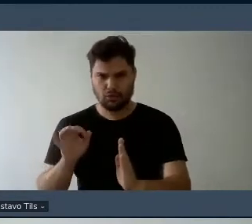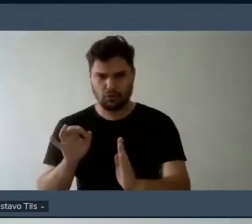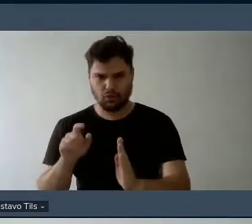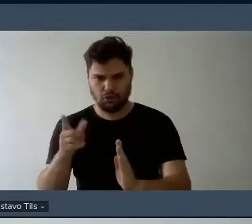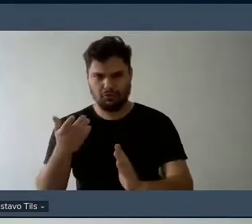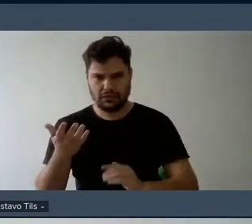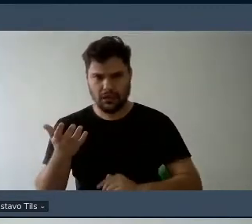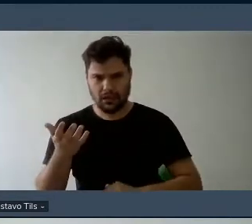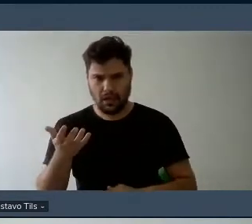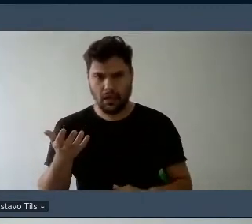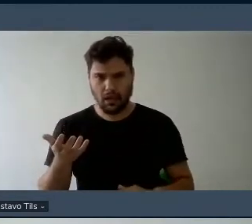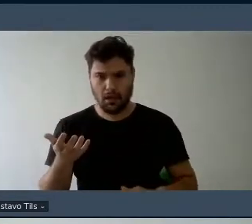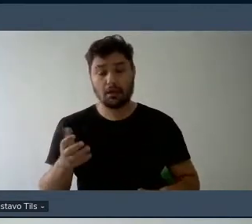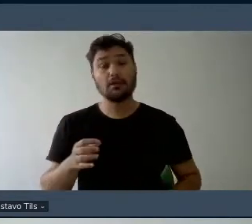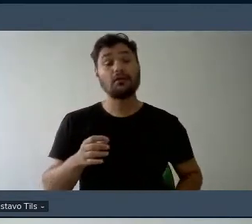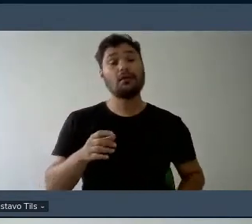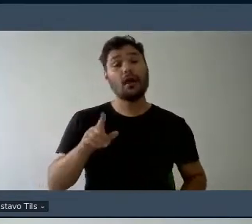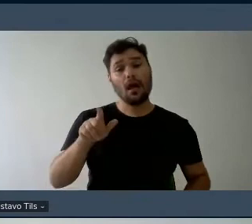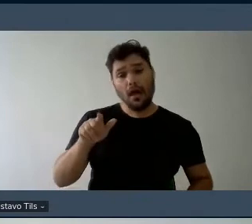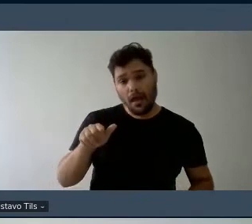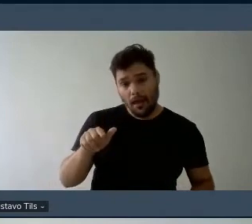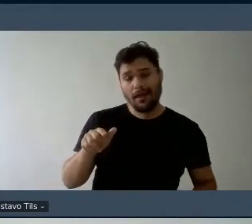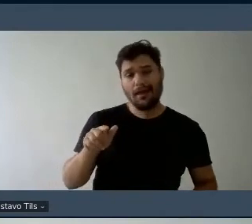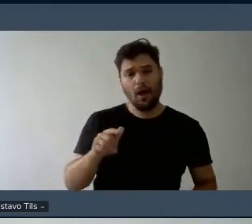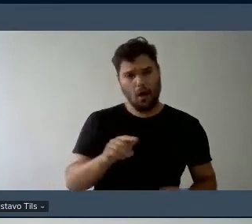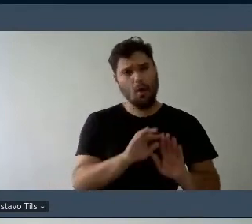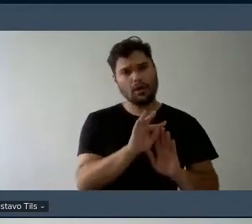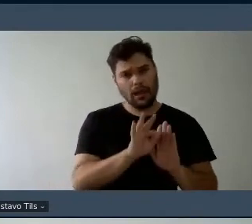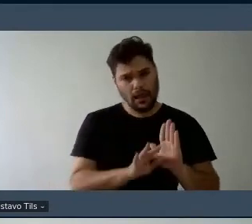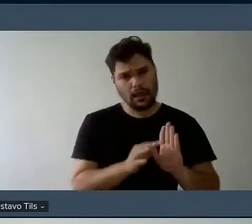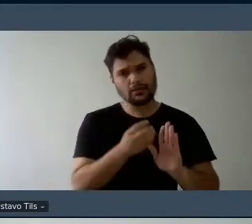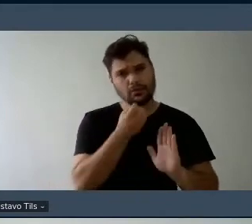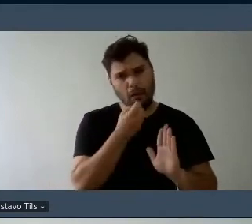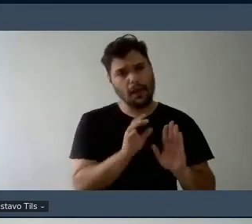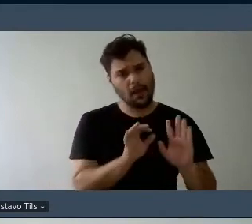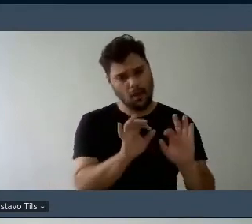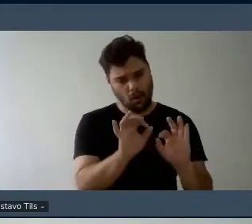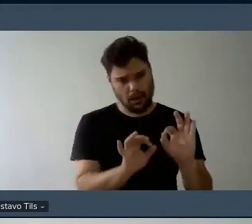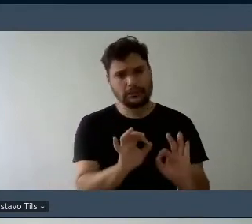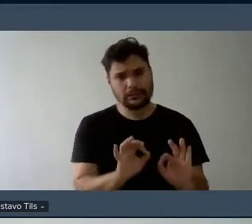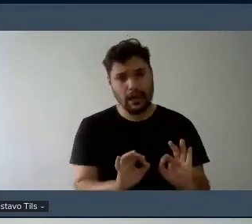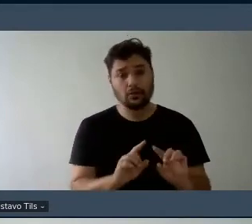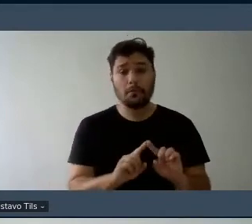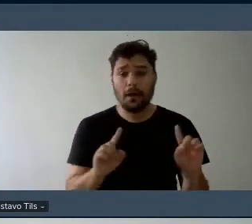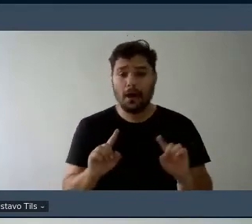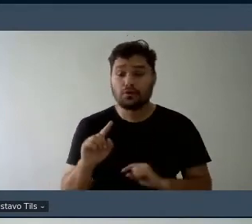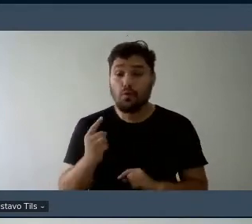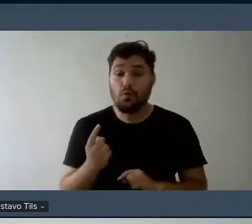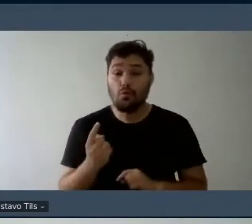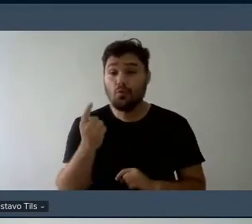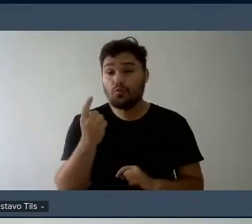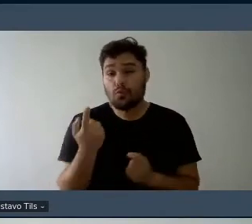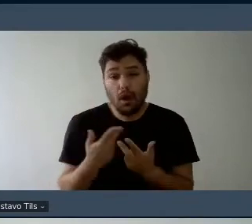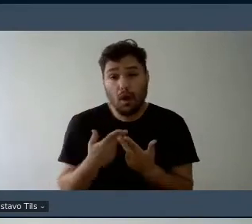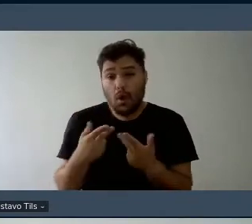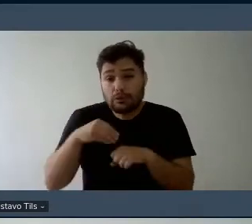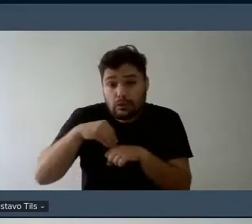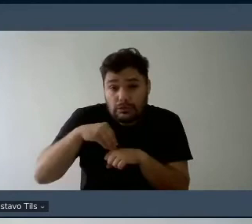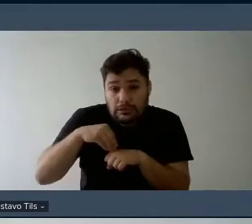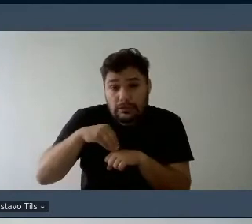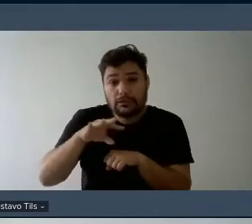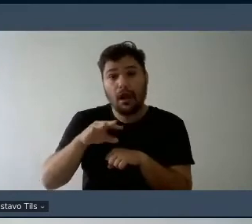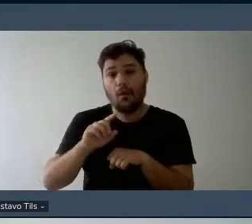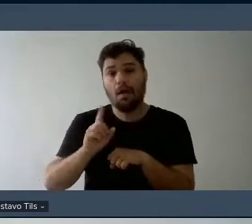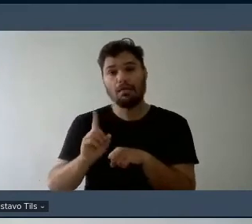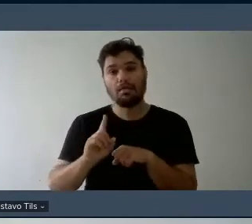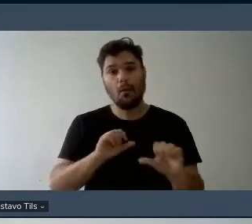entendendo eu achei que o texto está muito está bem organizadinho a única pontuação que eu fiz não era de mudança